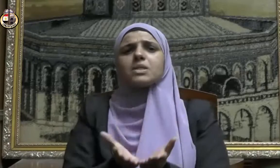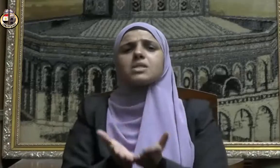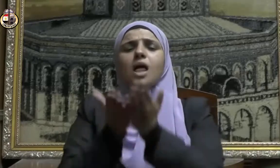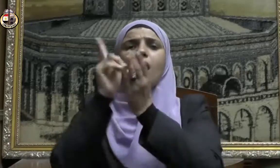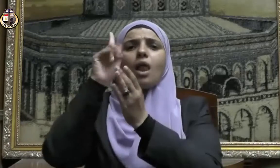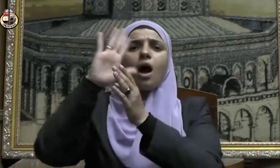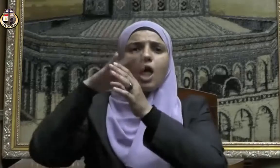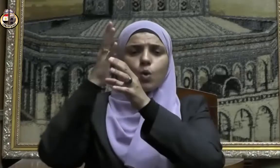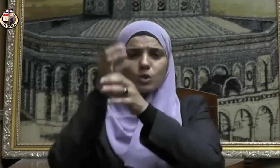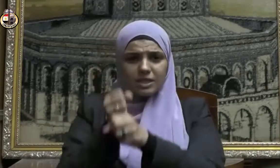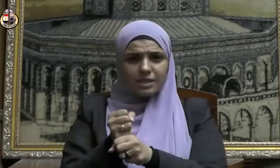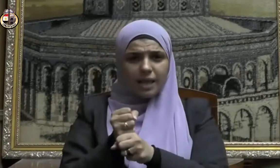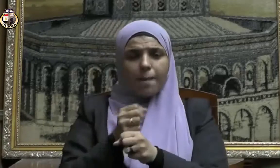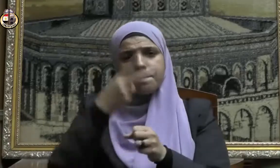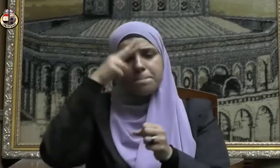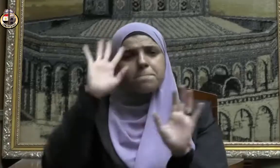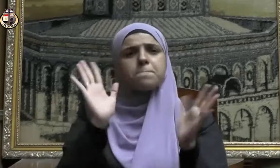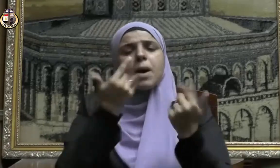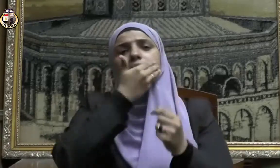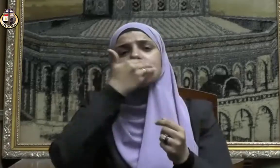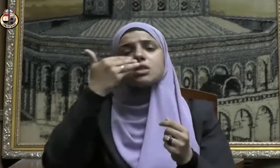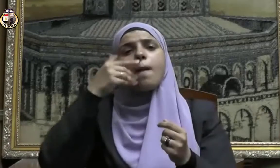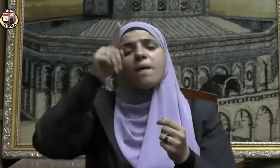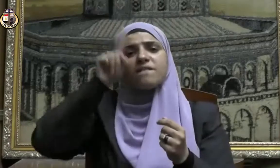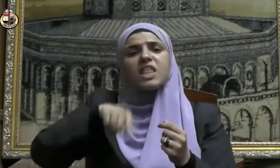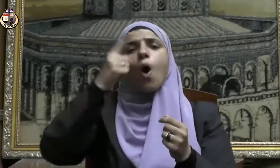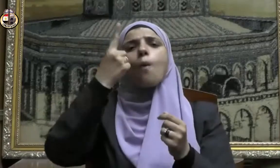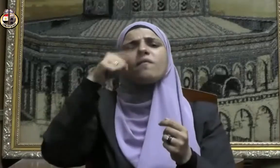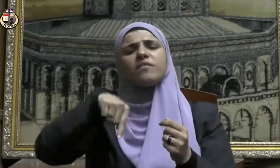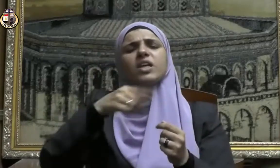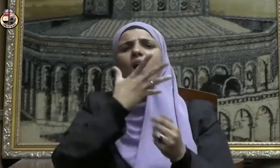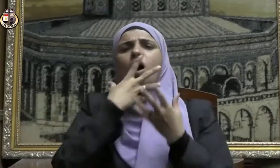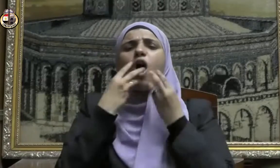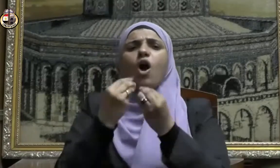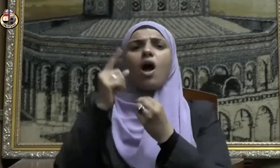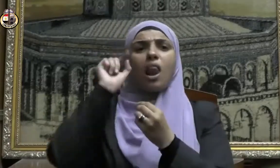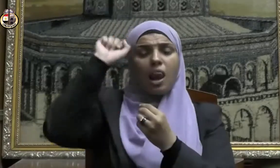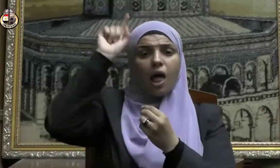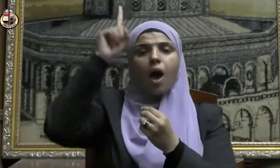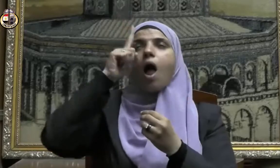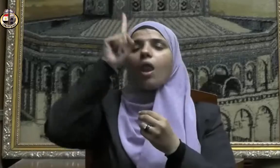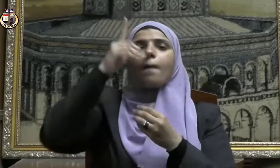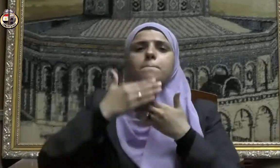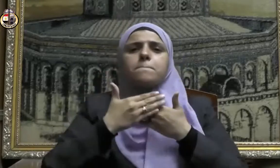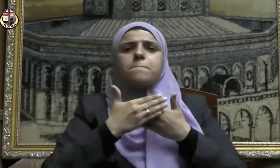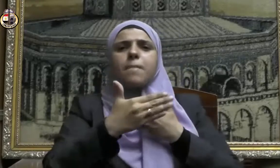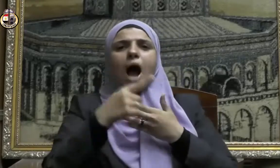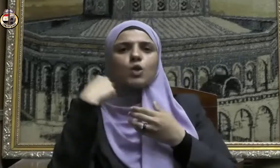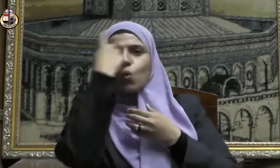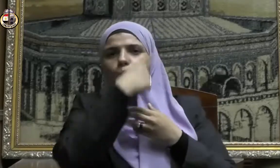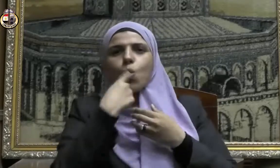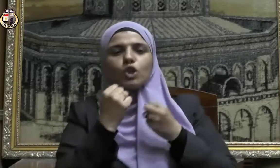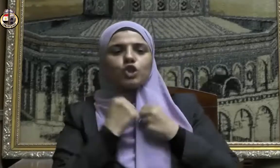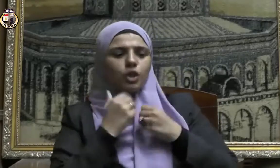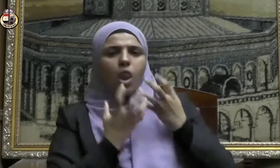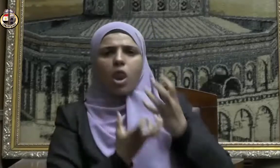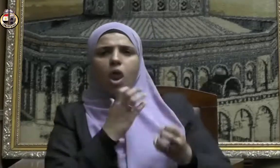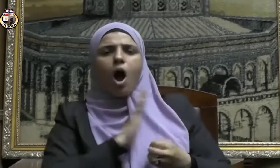وسلم من صام يوما في سبيل الله بعد الله وجهه عن النار